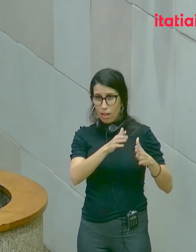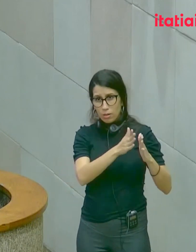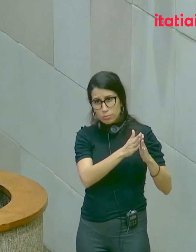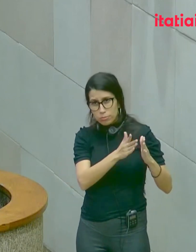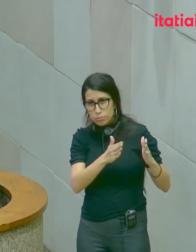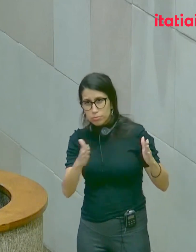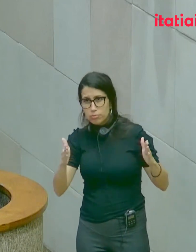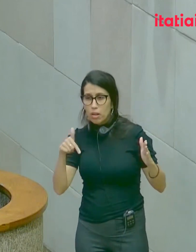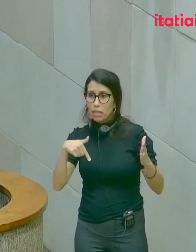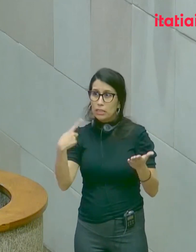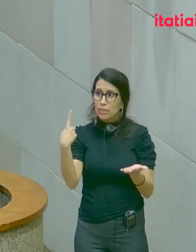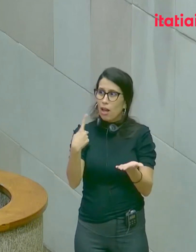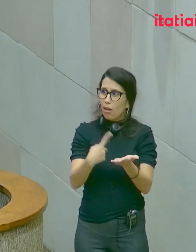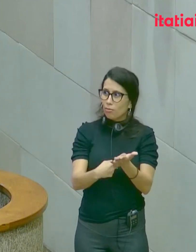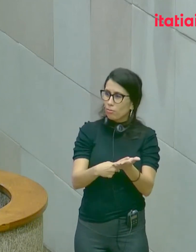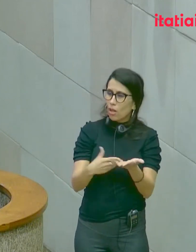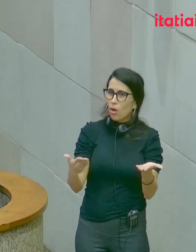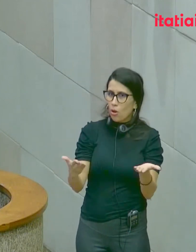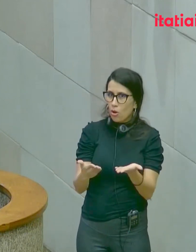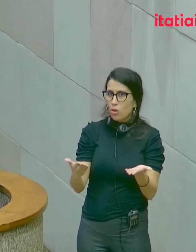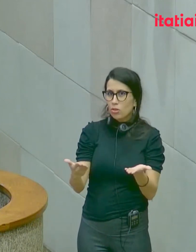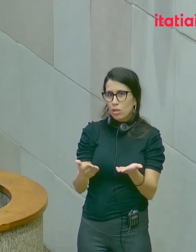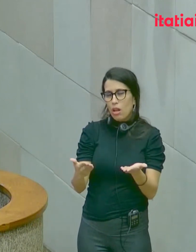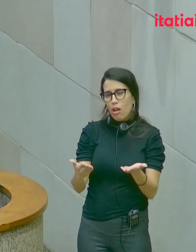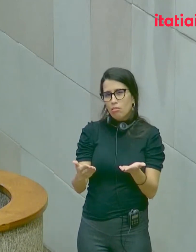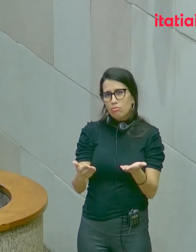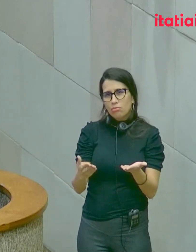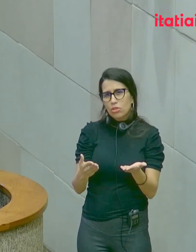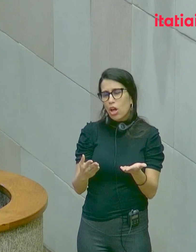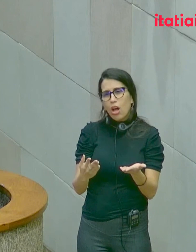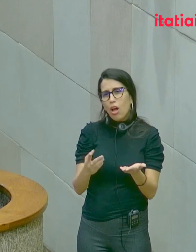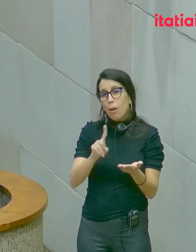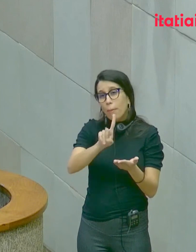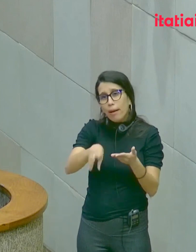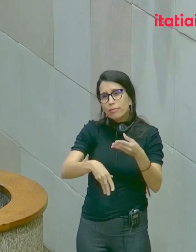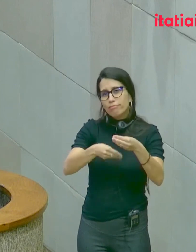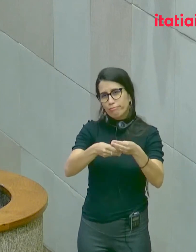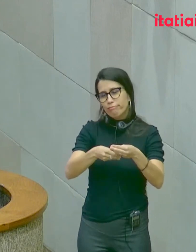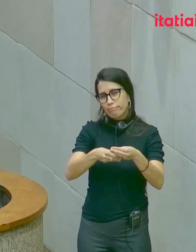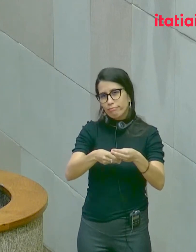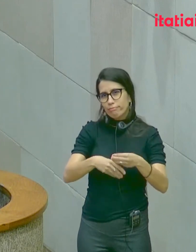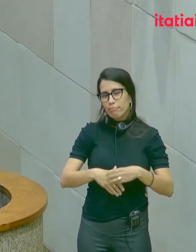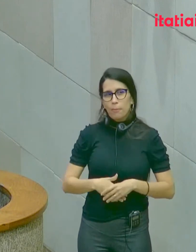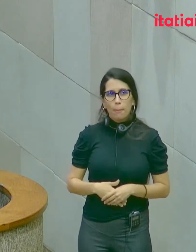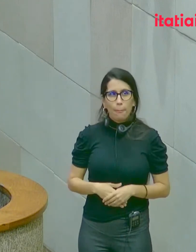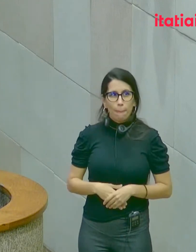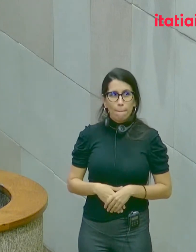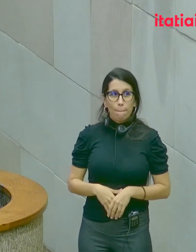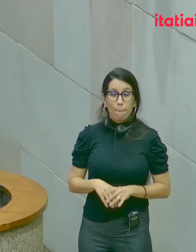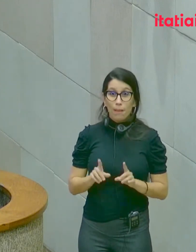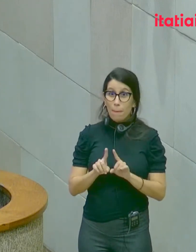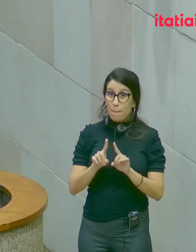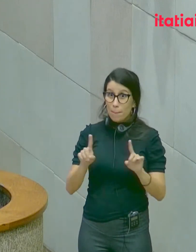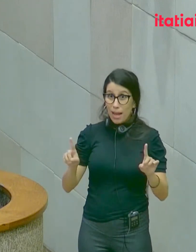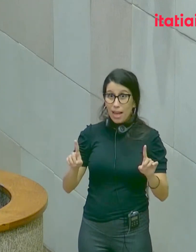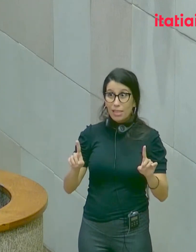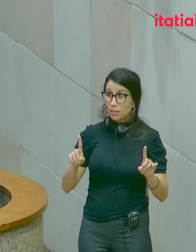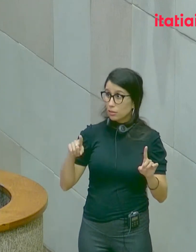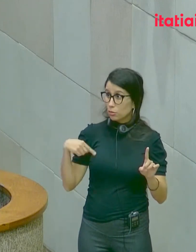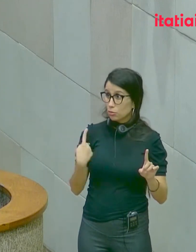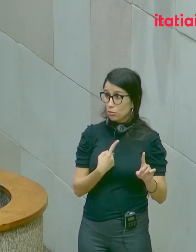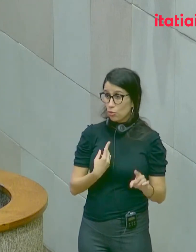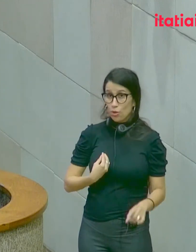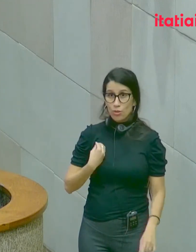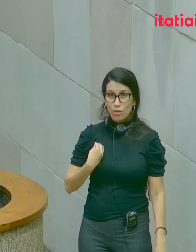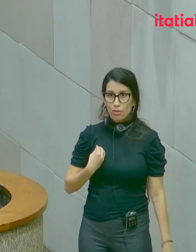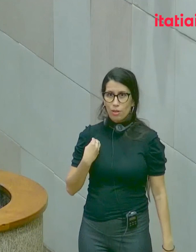uma linha de uma página. Mas, nas nossas vidas, é